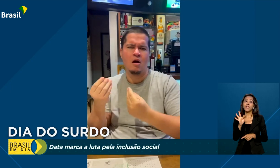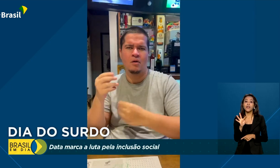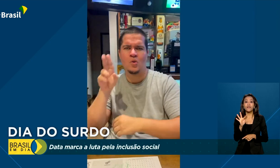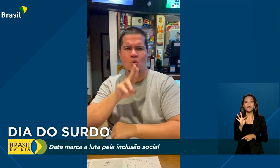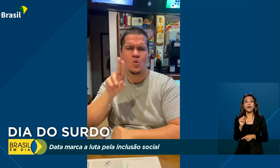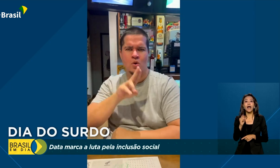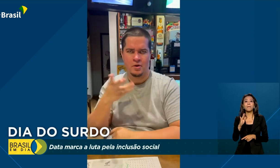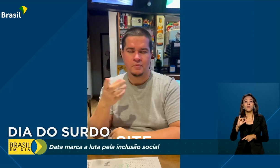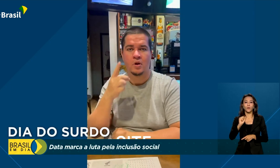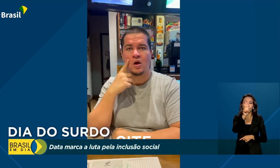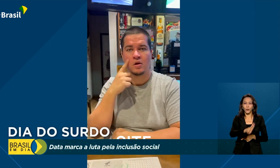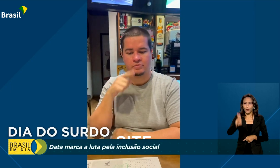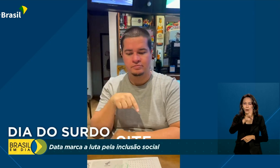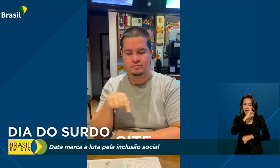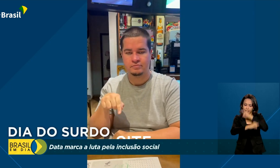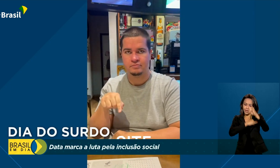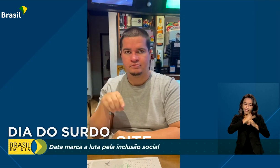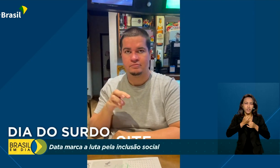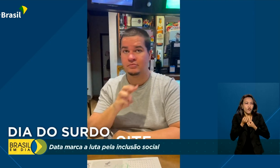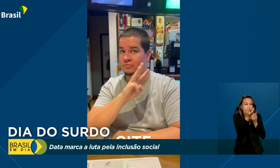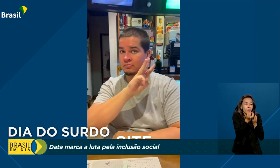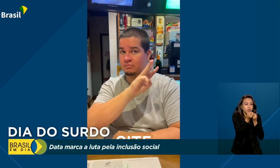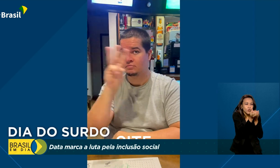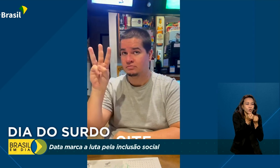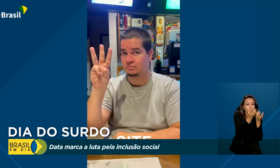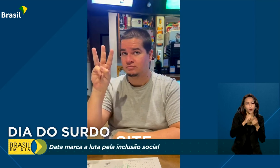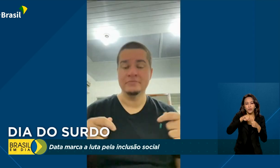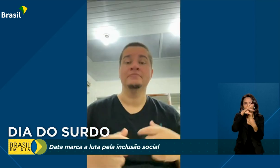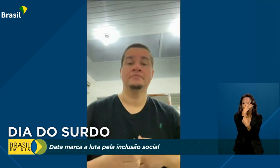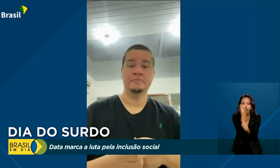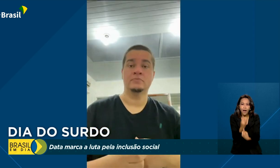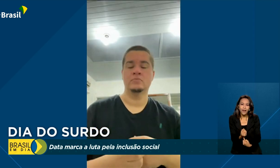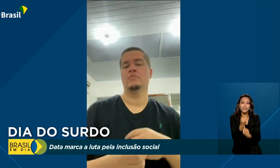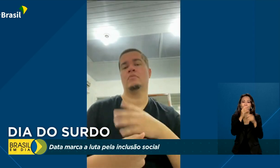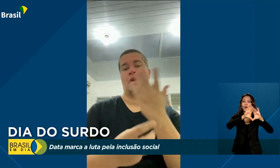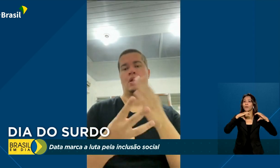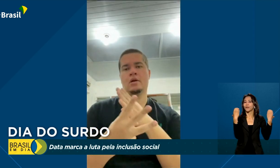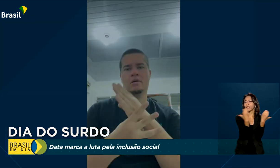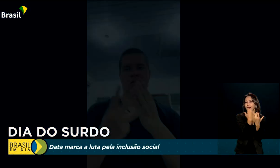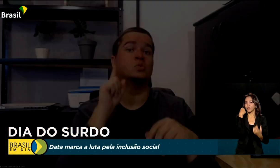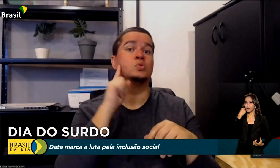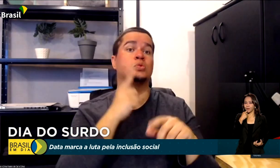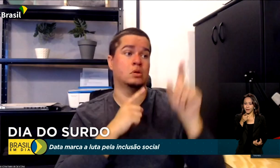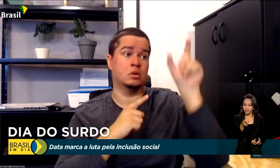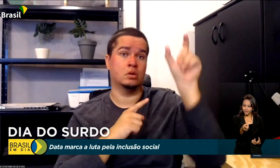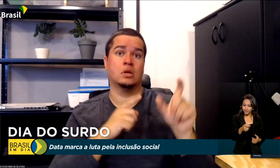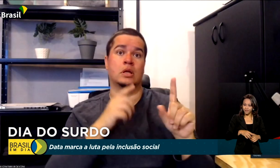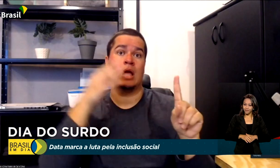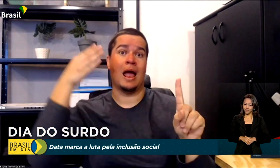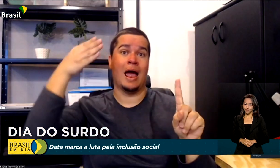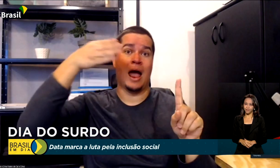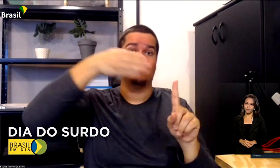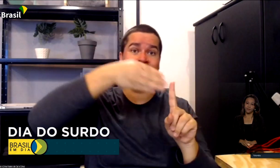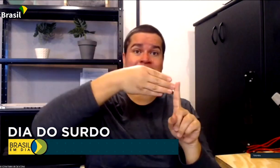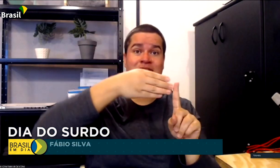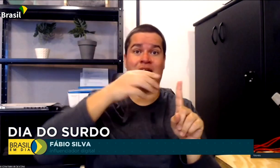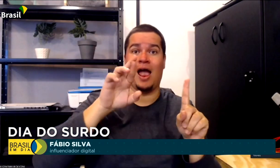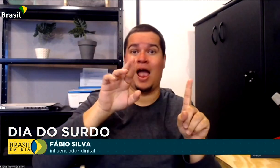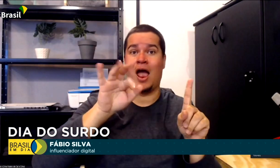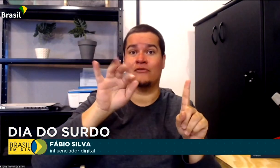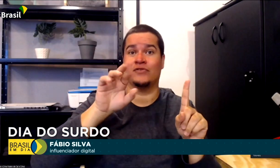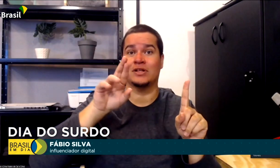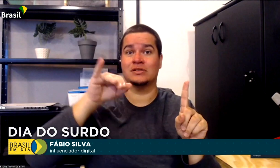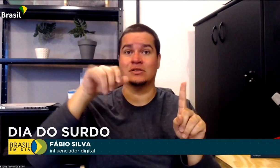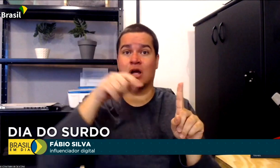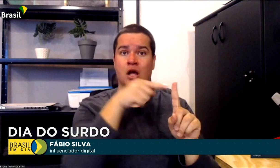usa a internet para levar informação e arte até a comunidade surda. A existência de surdos na